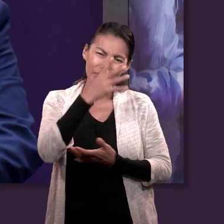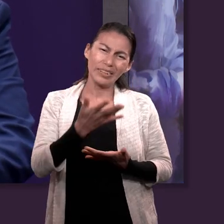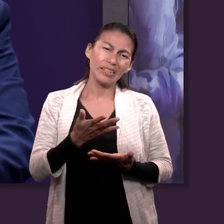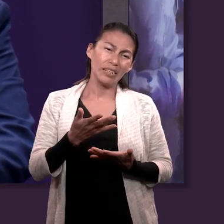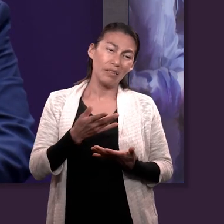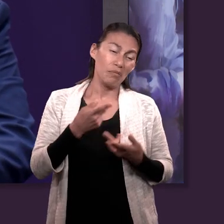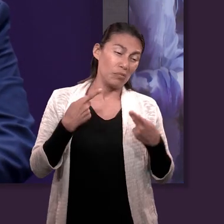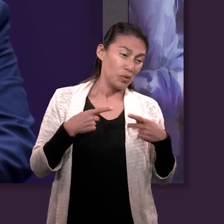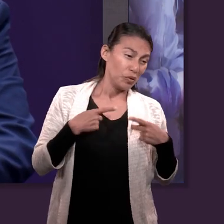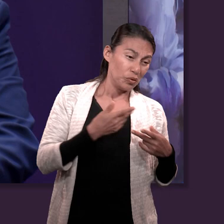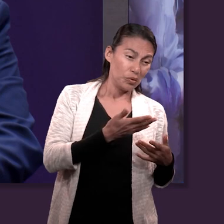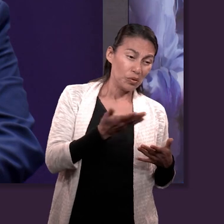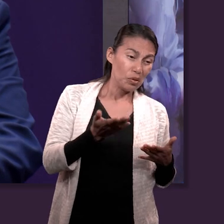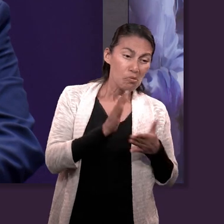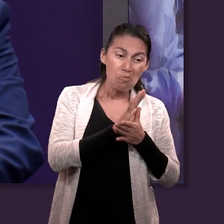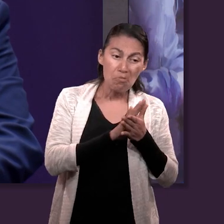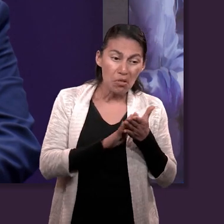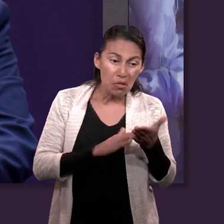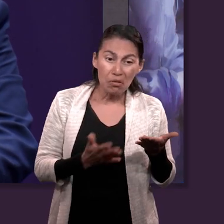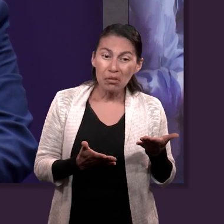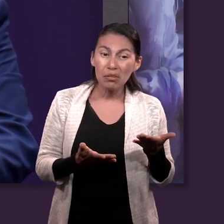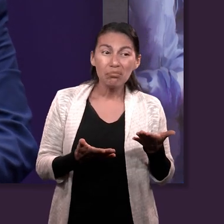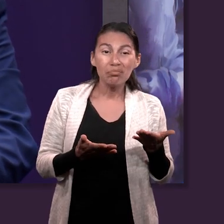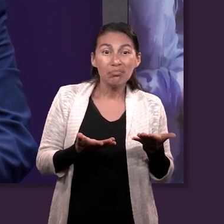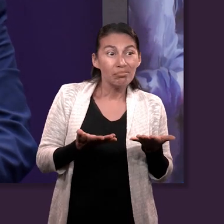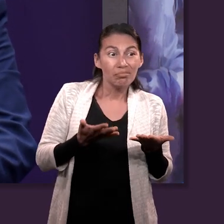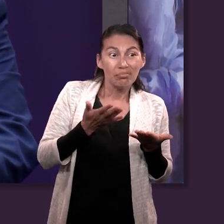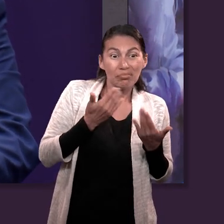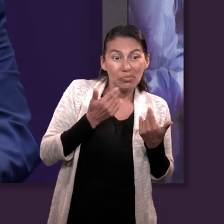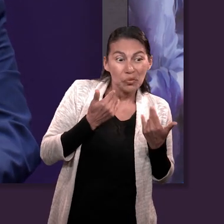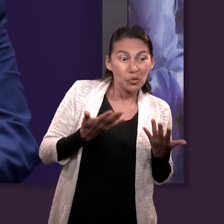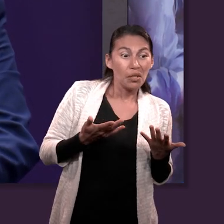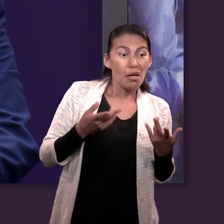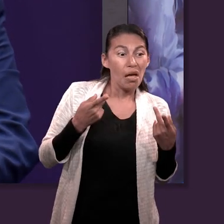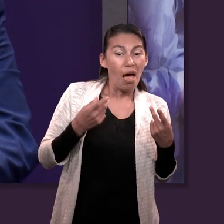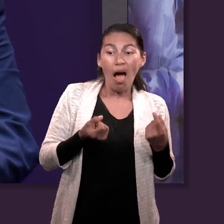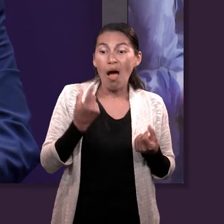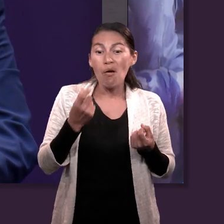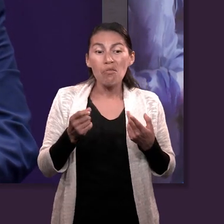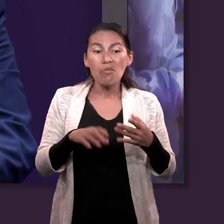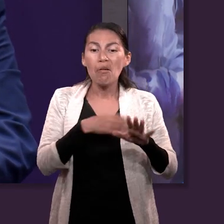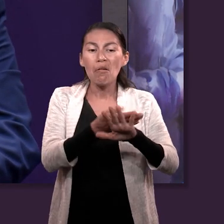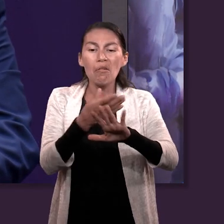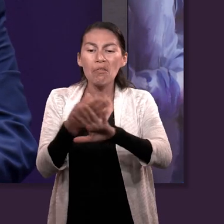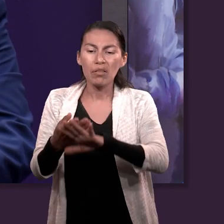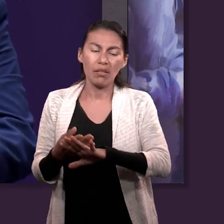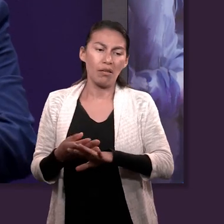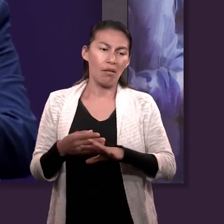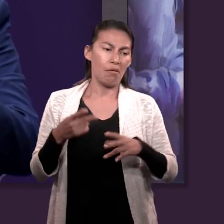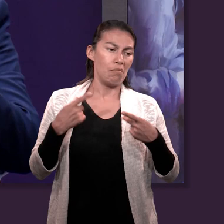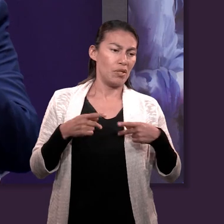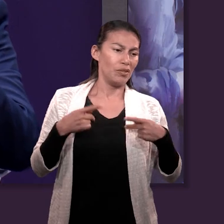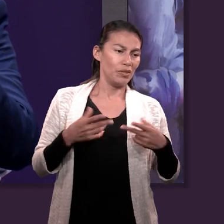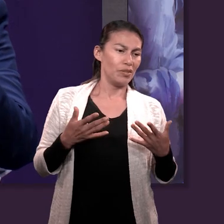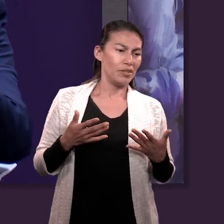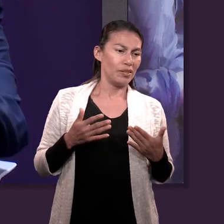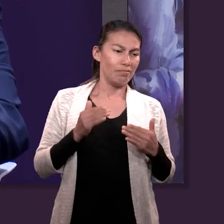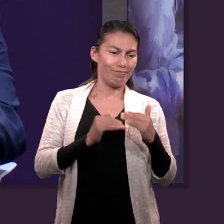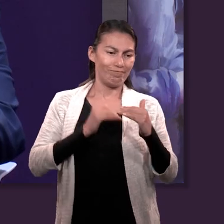son infravaloradas. Las personas humildes ya no son bien apreciadas, sino que quieren personas competitivas,